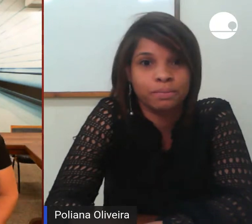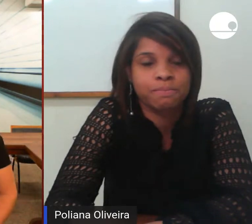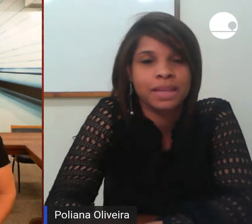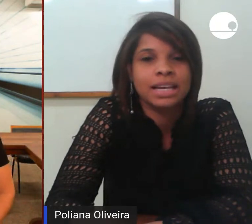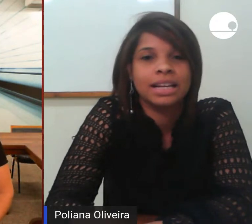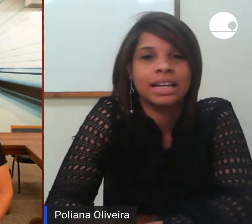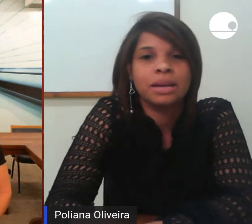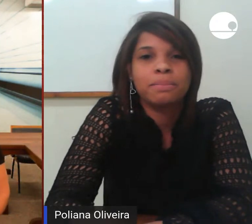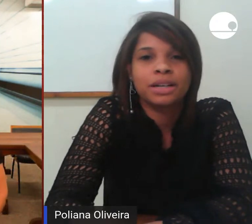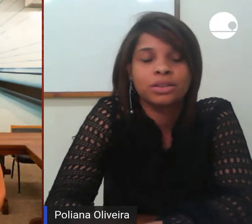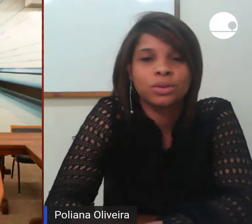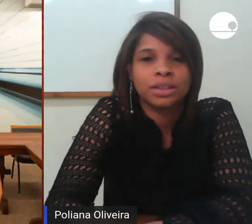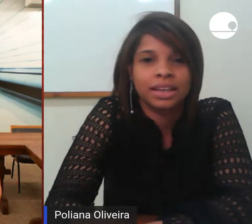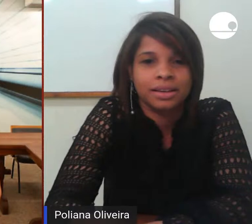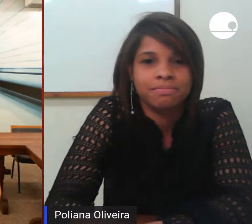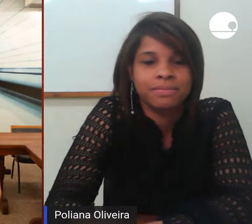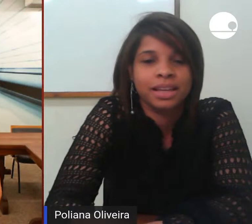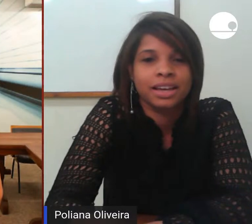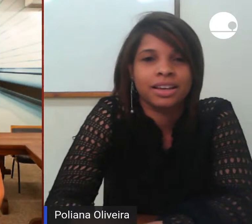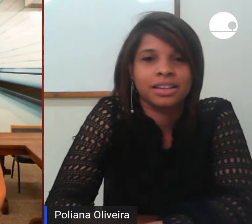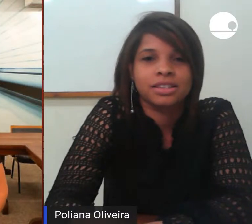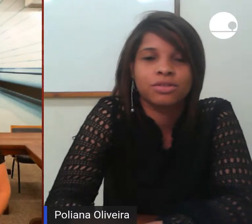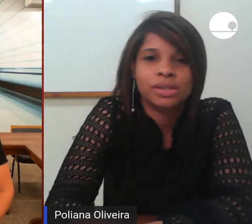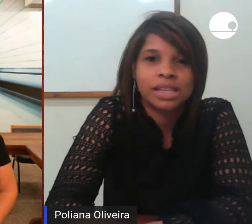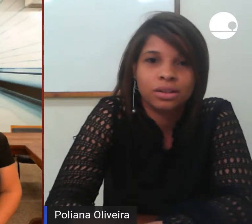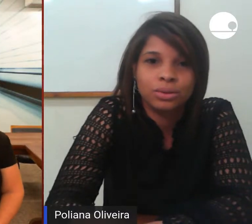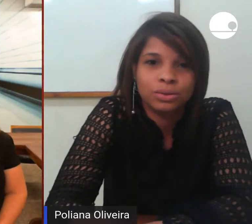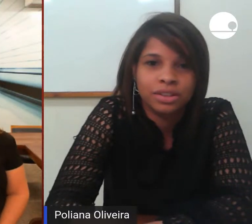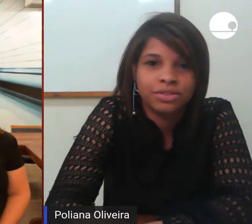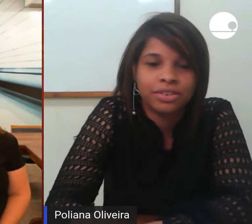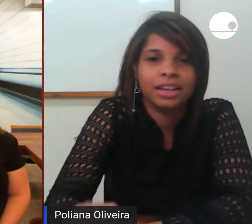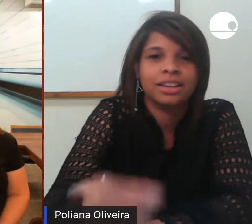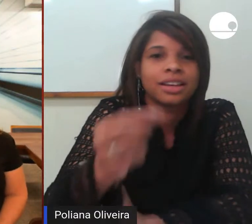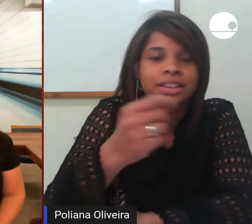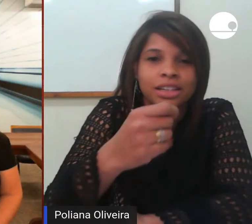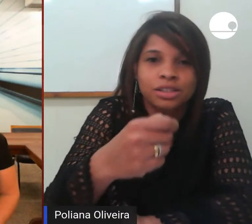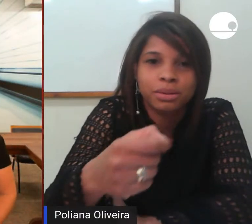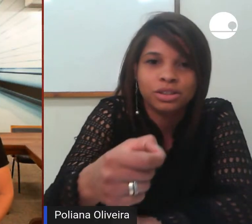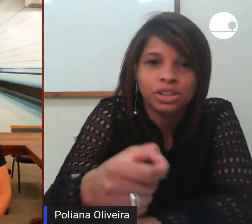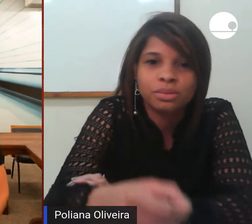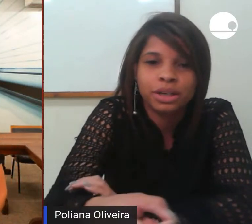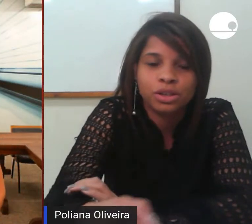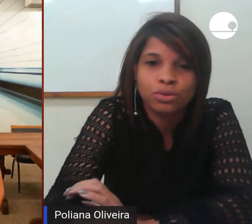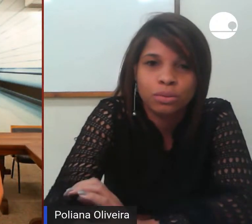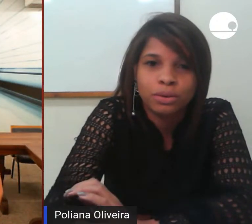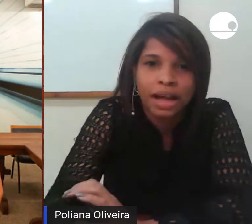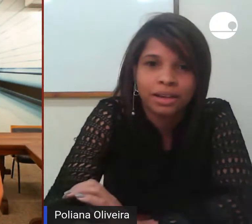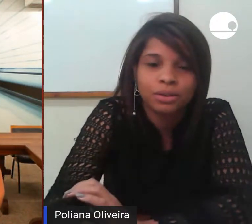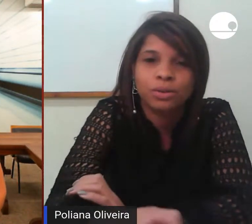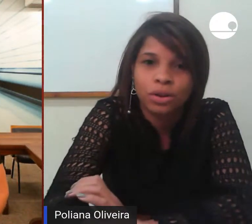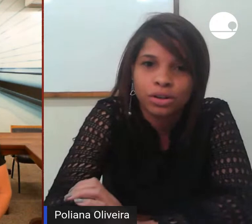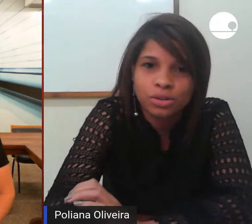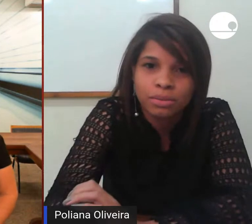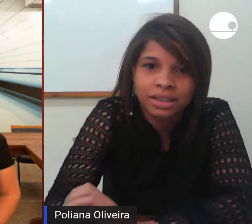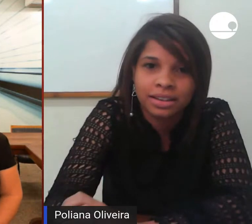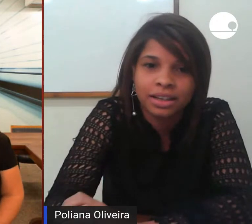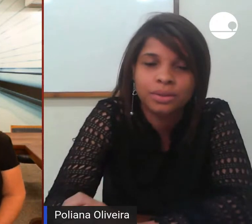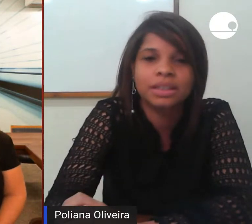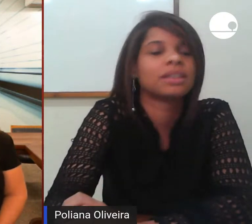lembrando que se você é aluno Unifem deixa pra gente preenche o formulário coloque sua matrícula